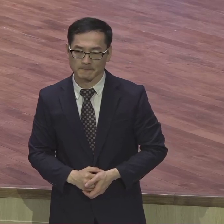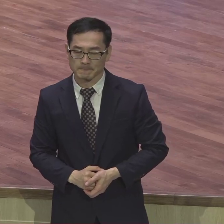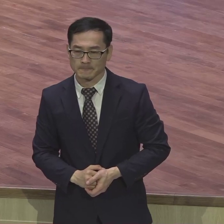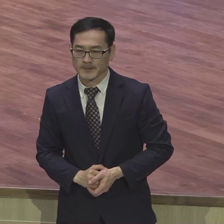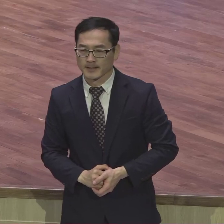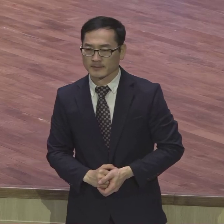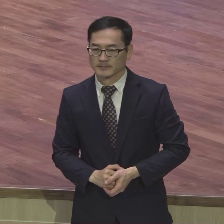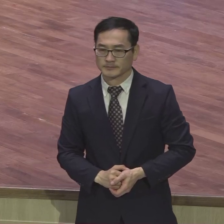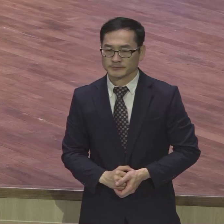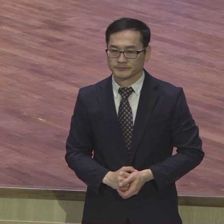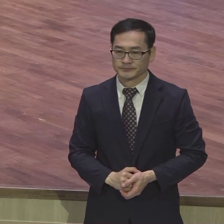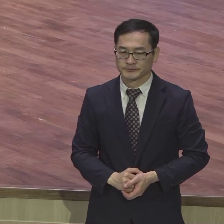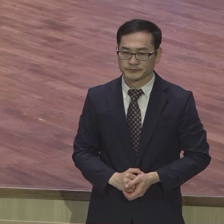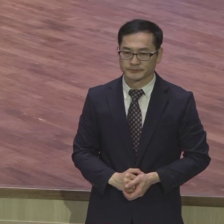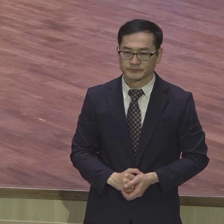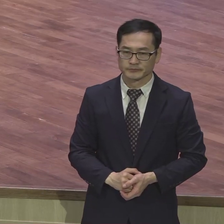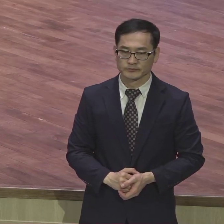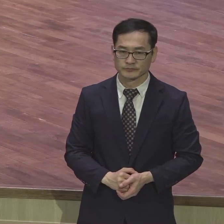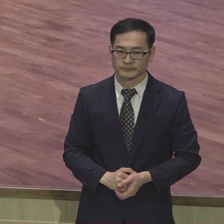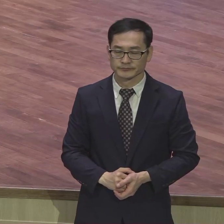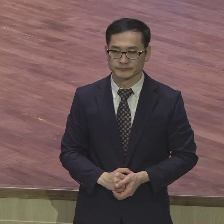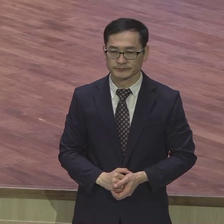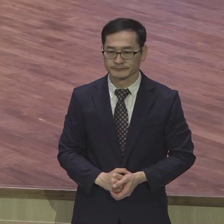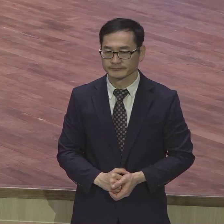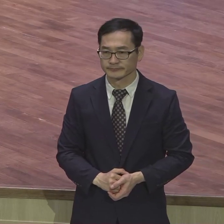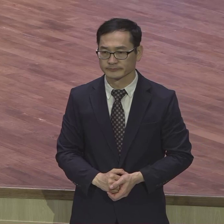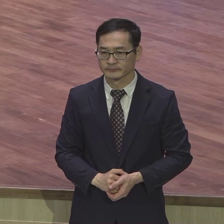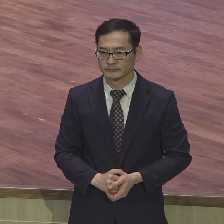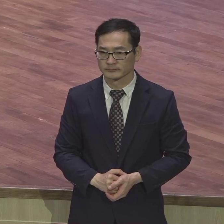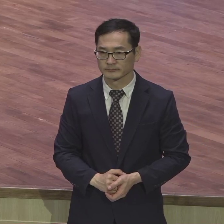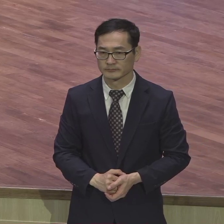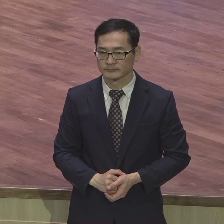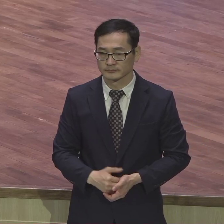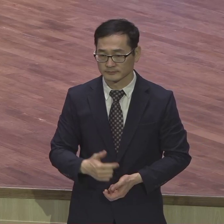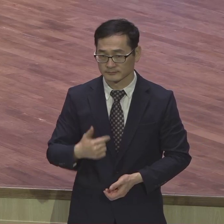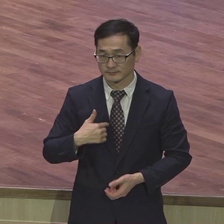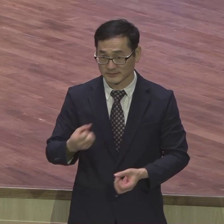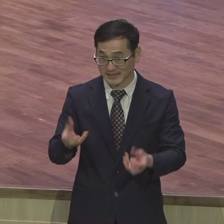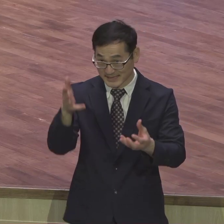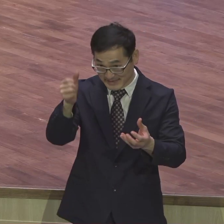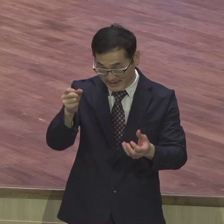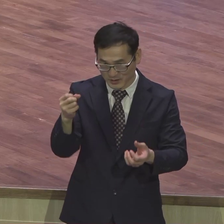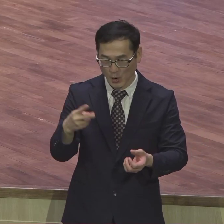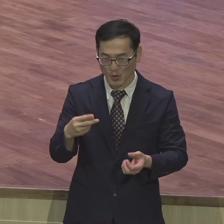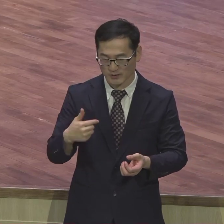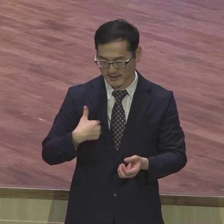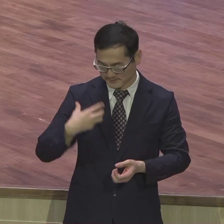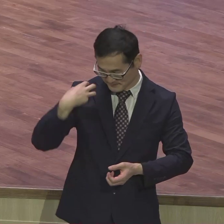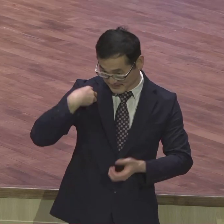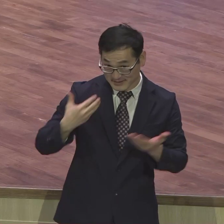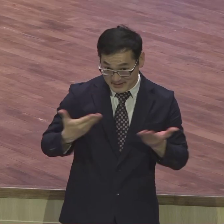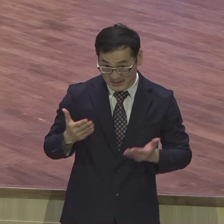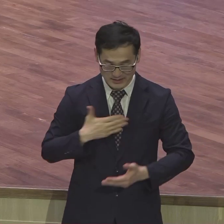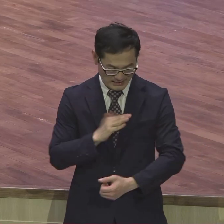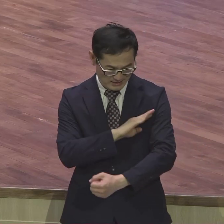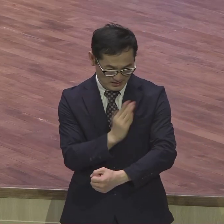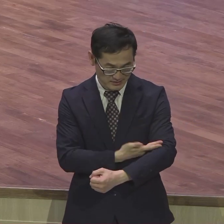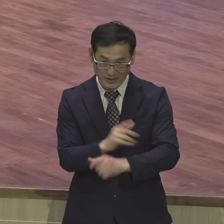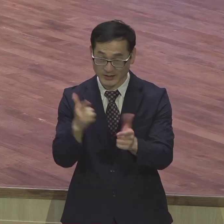보금의 제사장의 직부는 내 힘과 내 능력이 아닌 성의의 능력으로 감당할 수 있다는 사실을 확실히